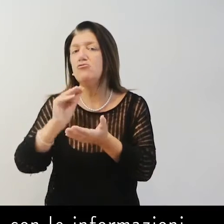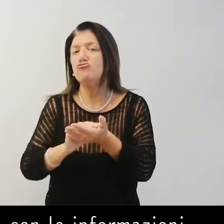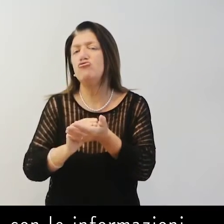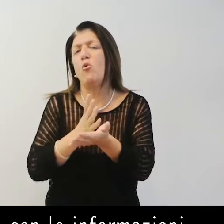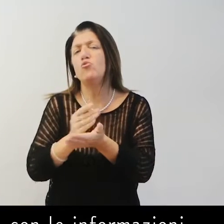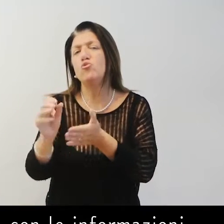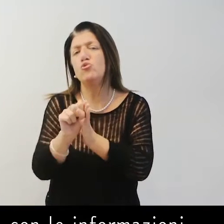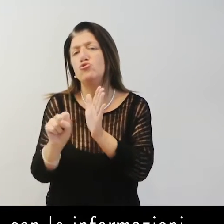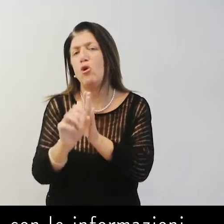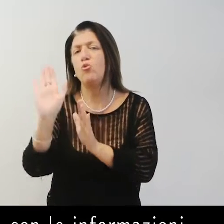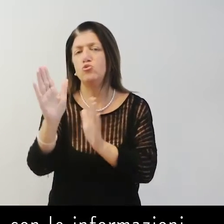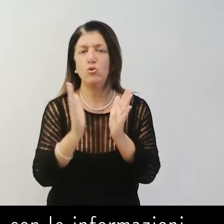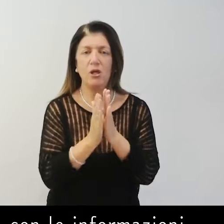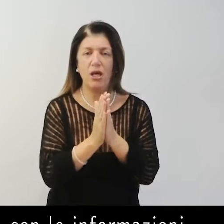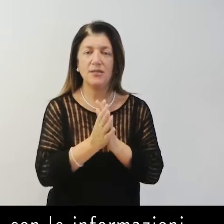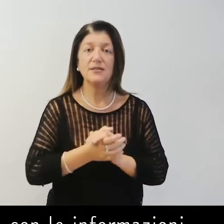informazioni essenziali sull'edificio.